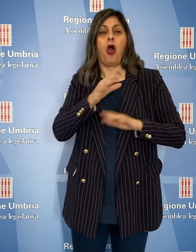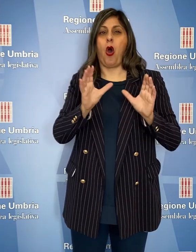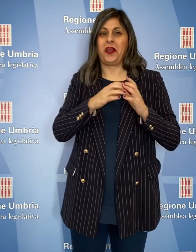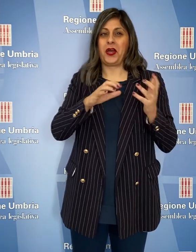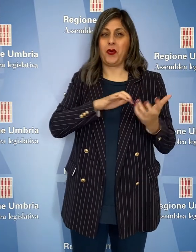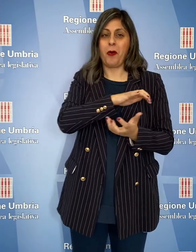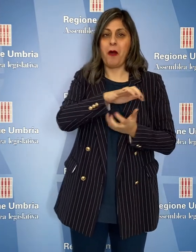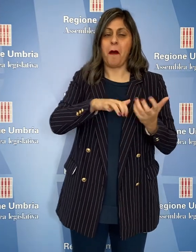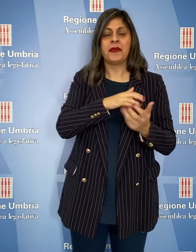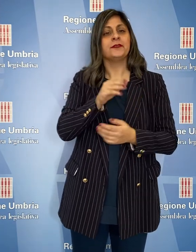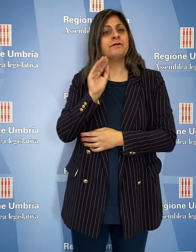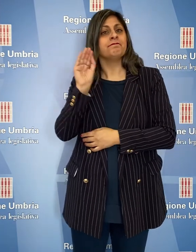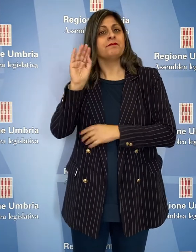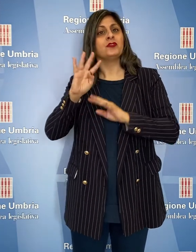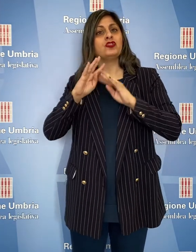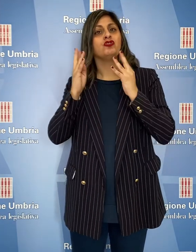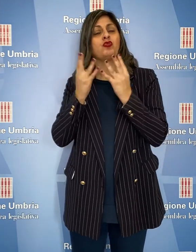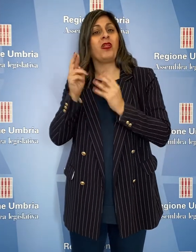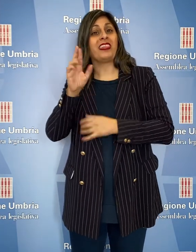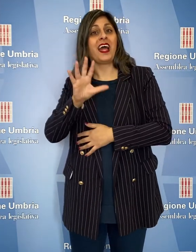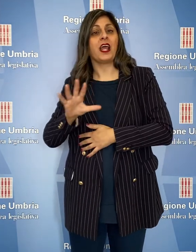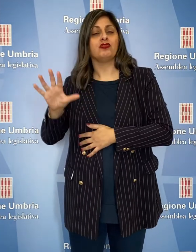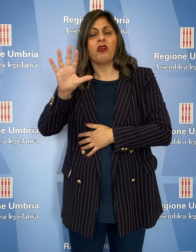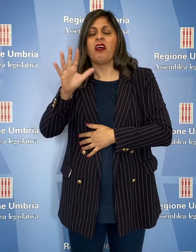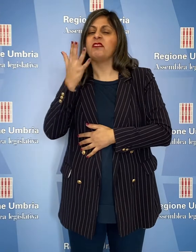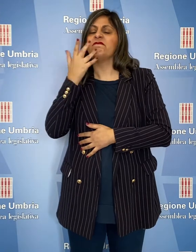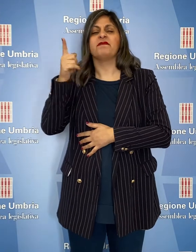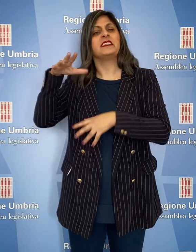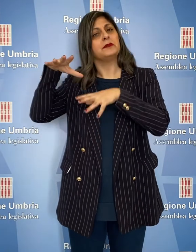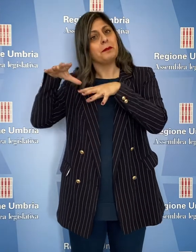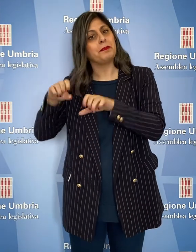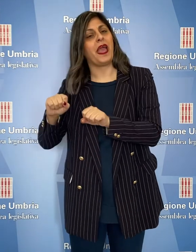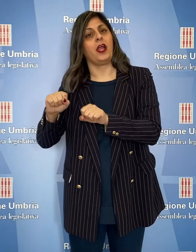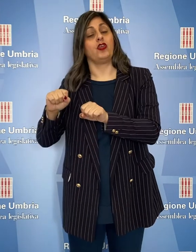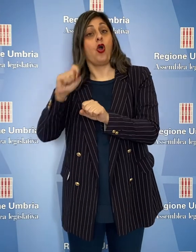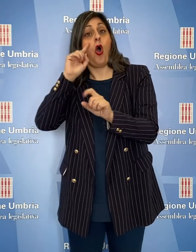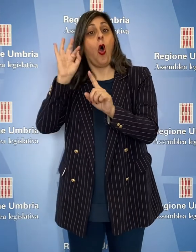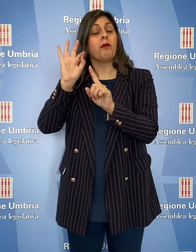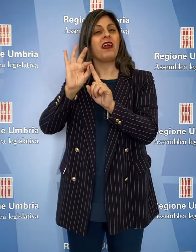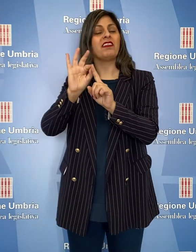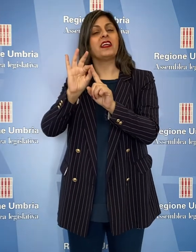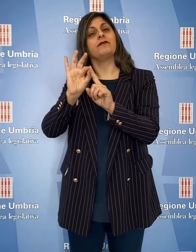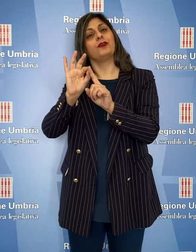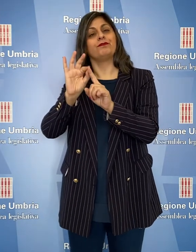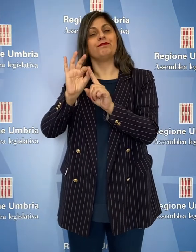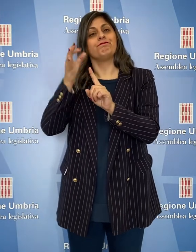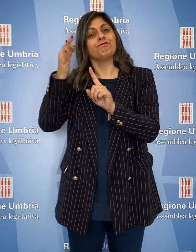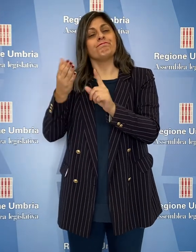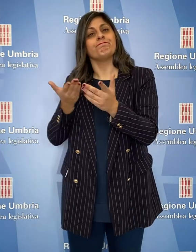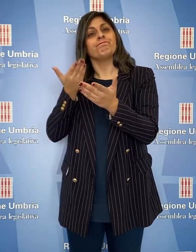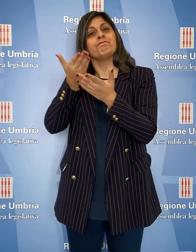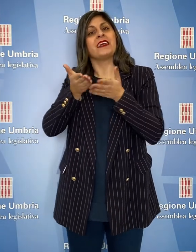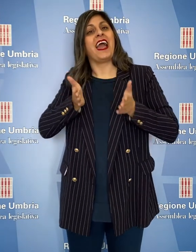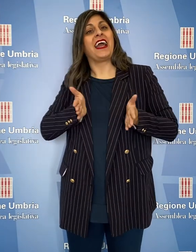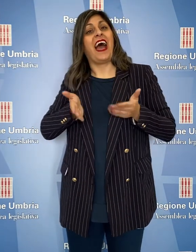consigliere Bianconi, gruppo misto, chiede alla Giunta regionale di impegnarsi allo scopo di